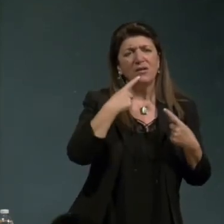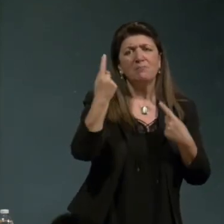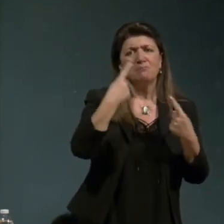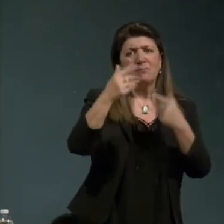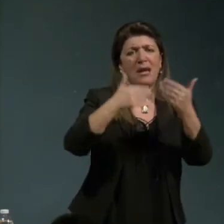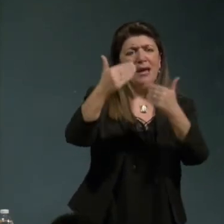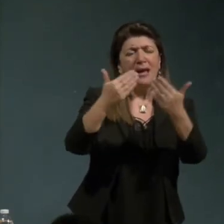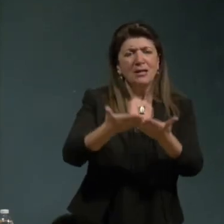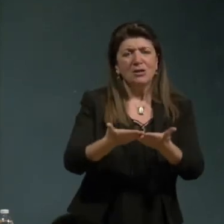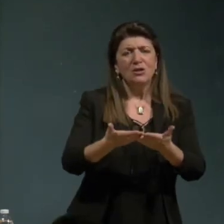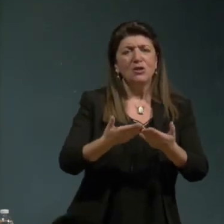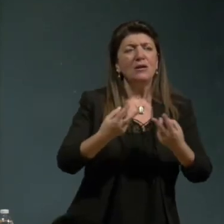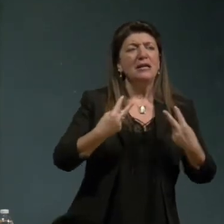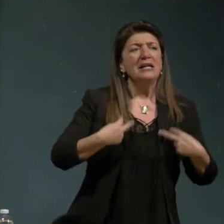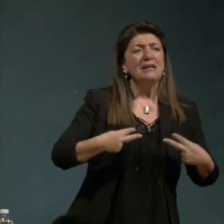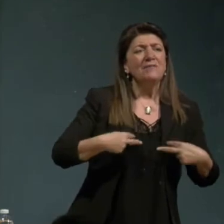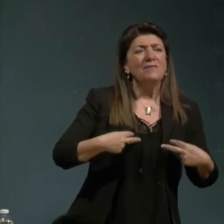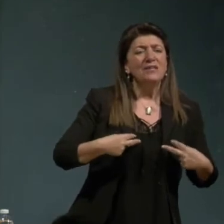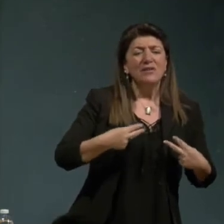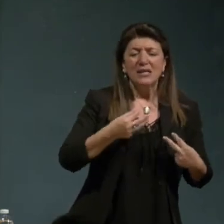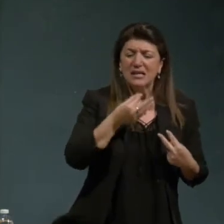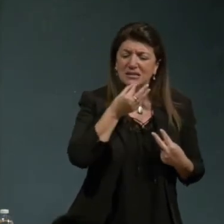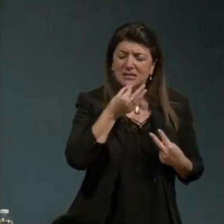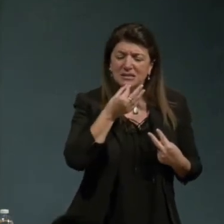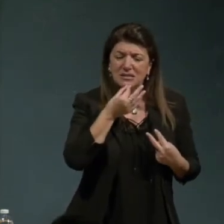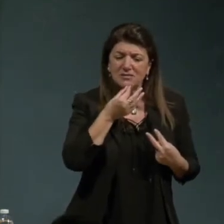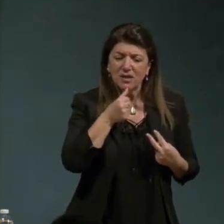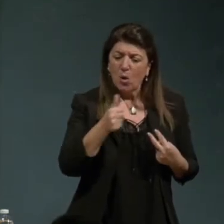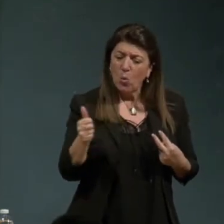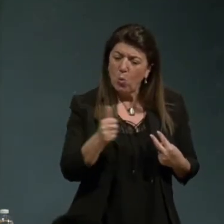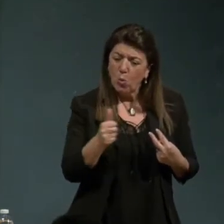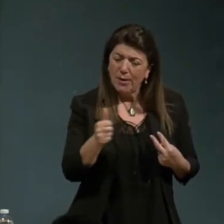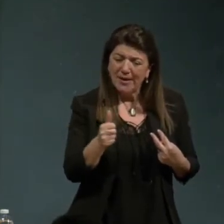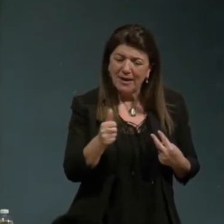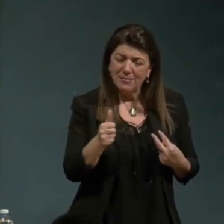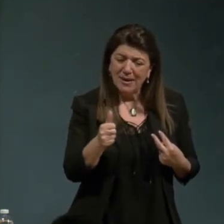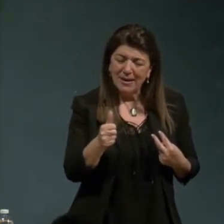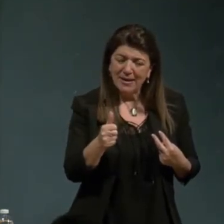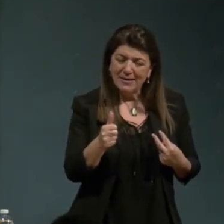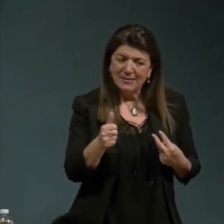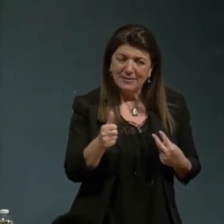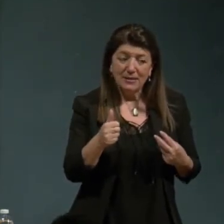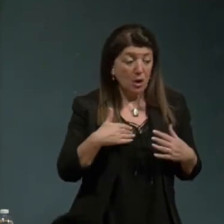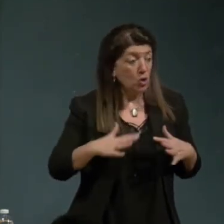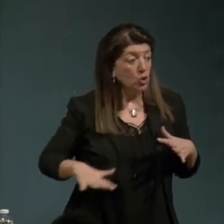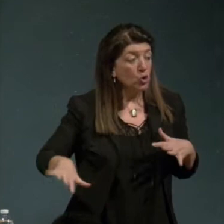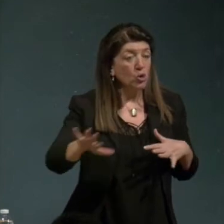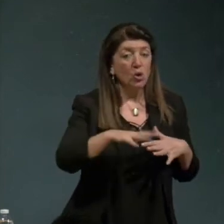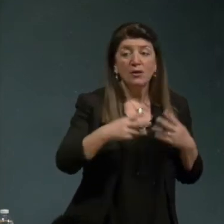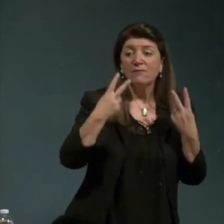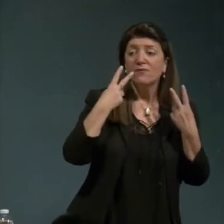vivere significa oggi non unicamente quando noi vediamo l